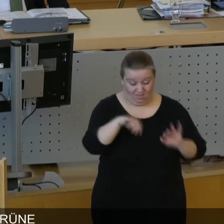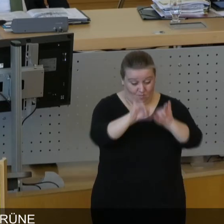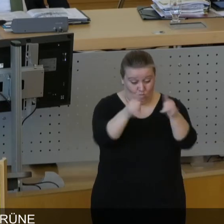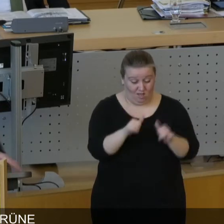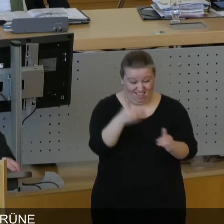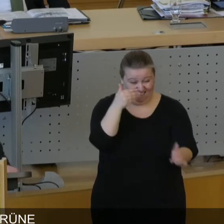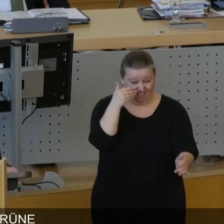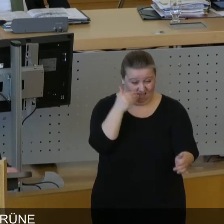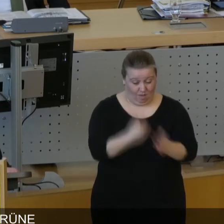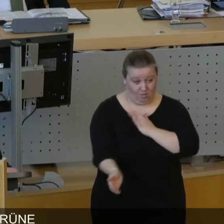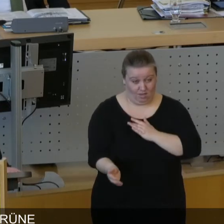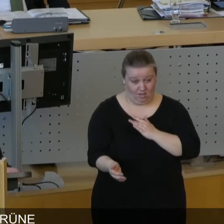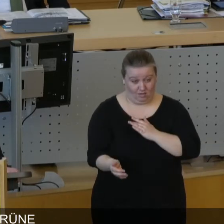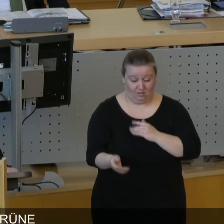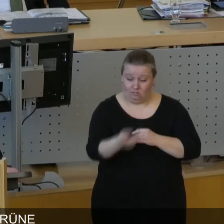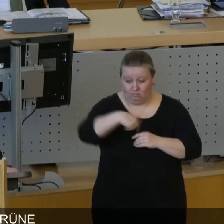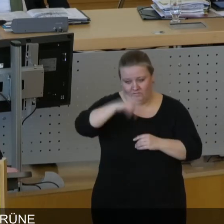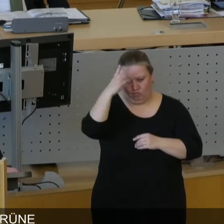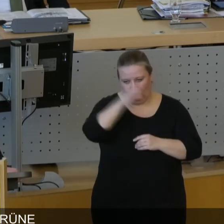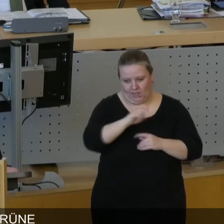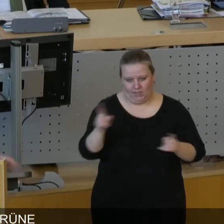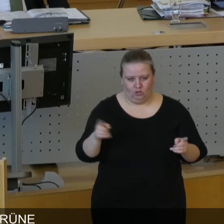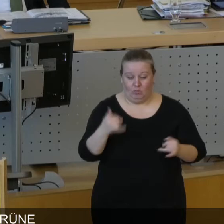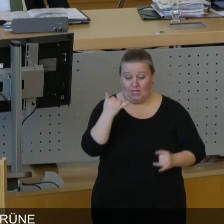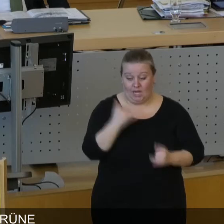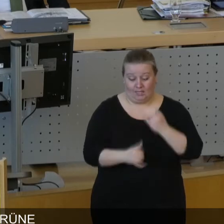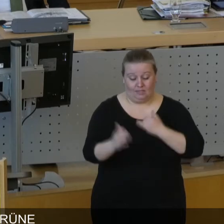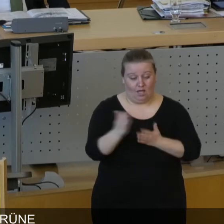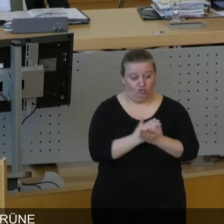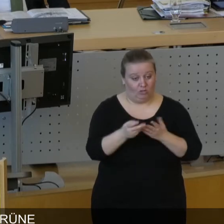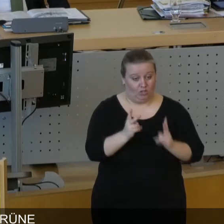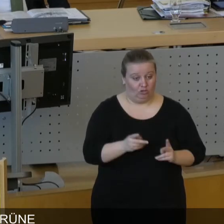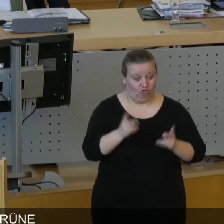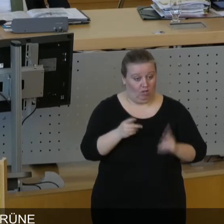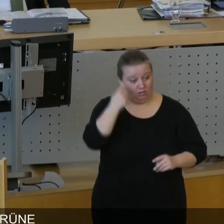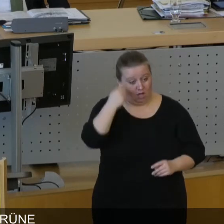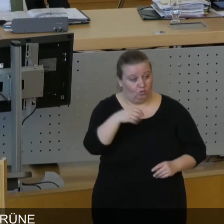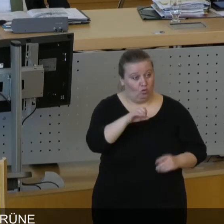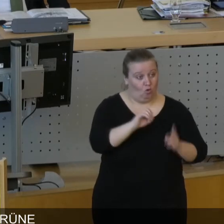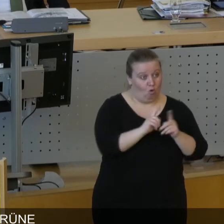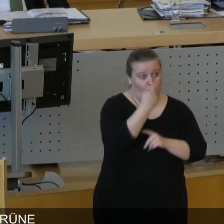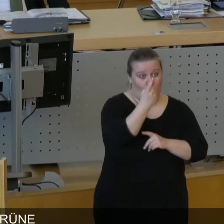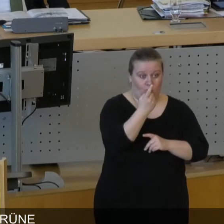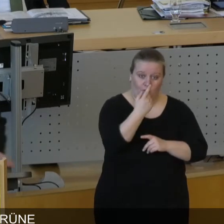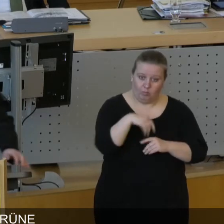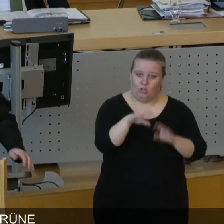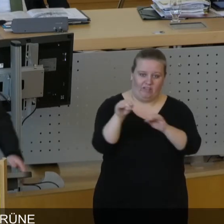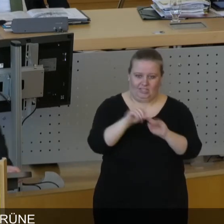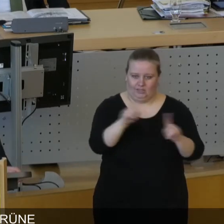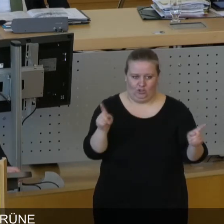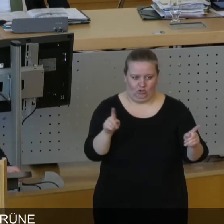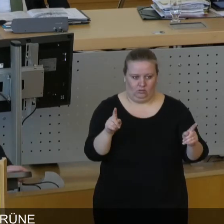ablehnt, der hat nicht verstanden, dass die Letztentscheidungsrechte des Stadtrats und des OB gerade nicht angetastet werden.